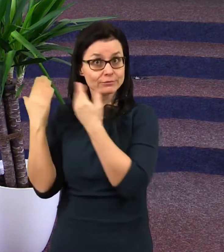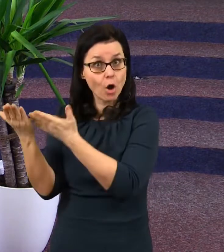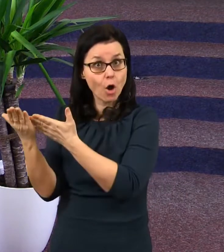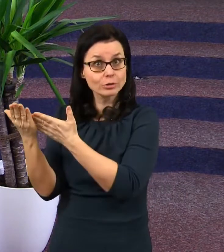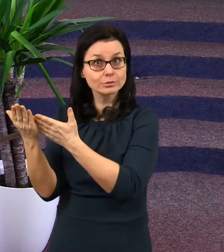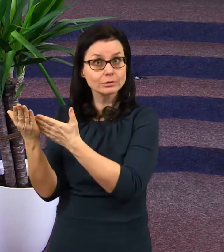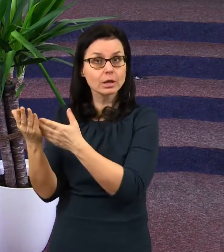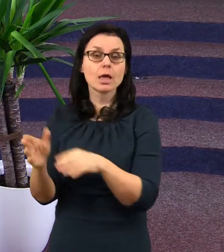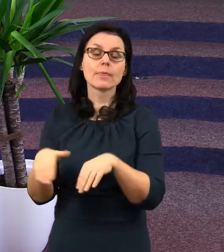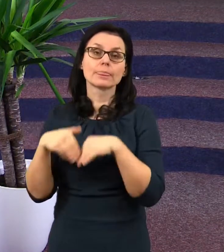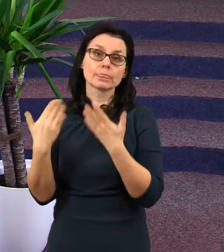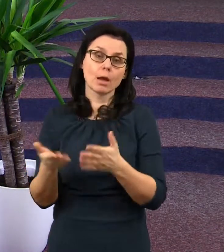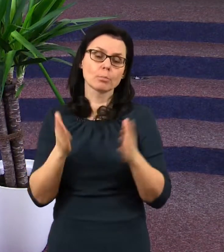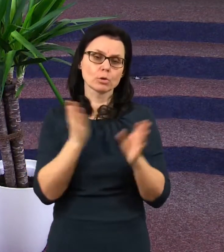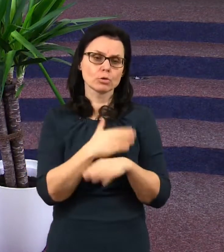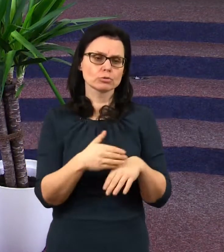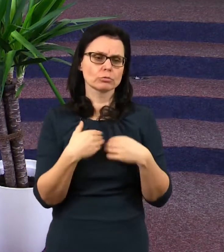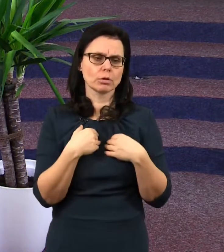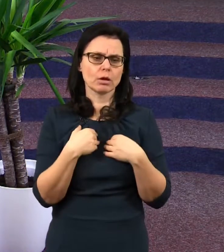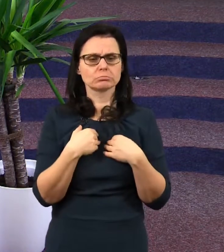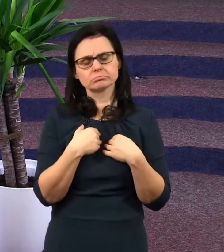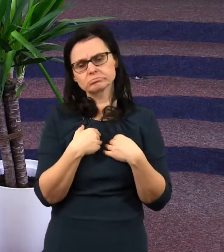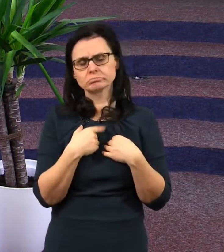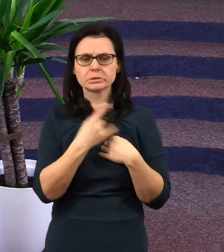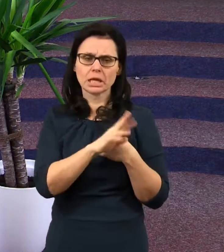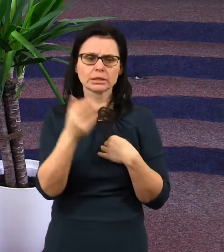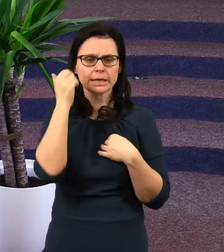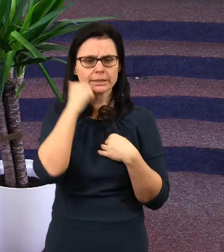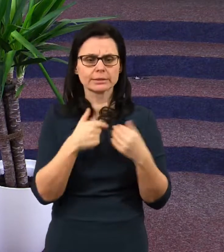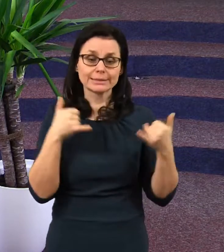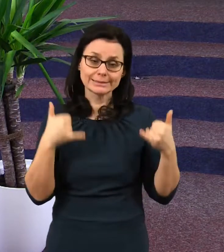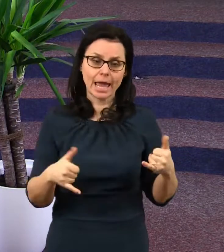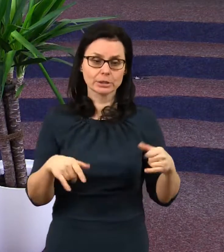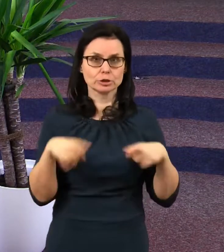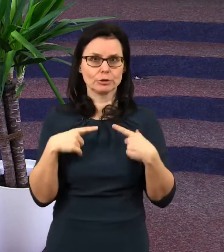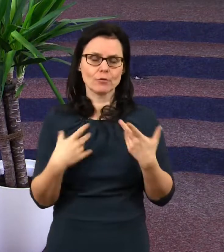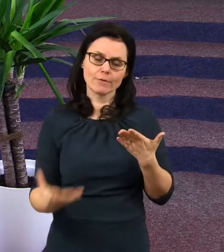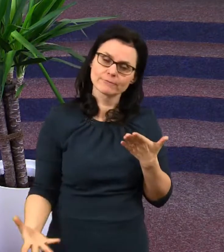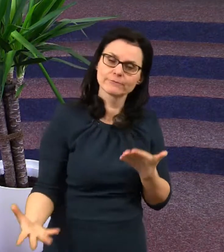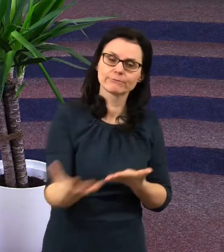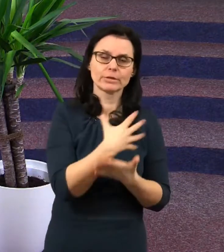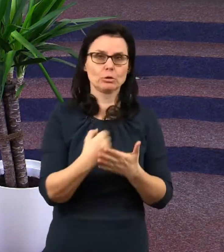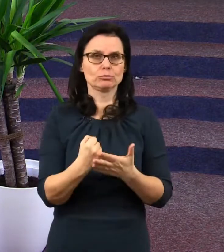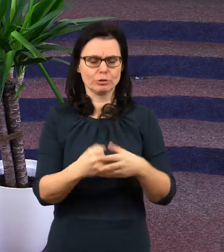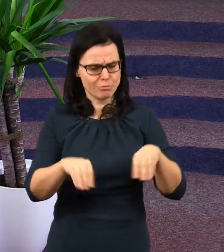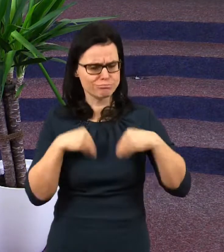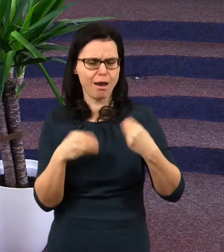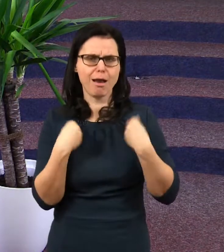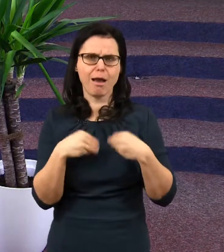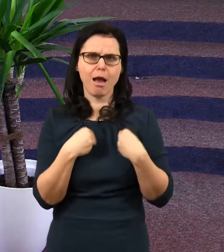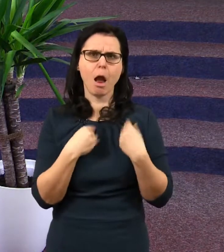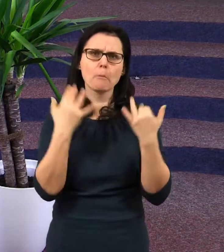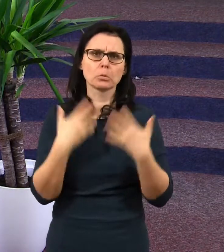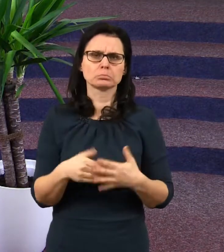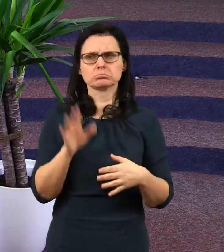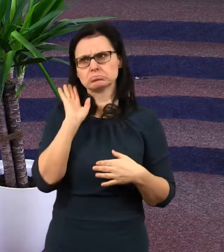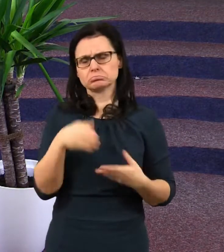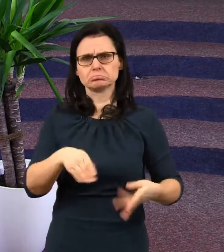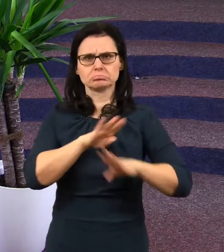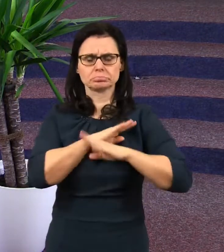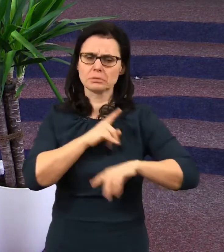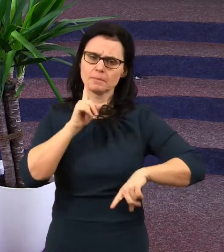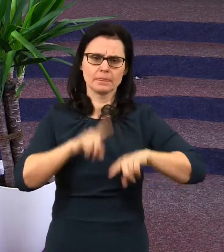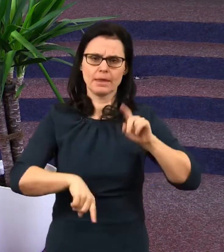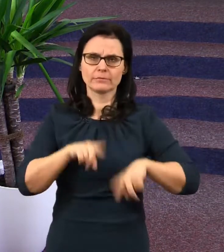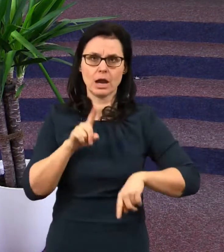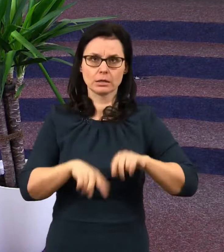podle mínění některých lidí využít tento život a počítat s tím, že zemře. Je to